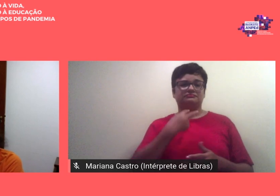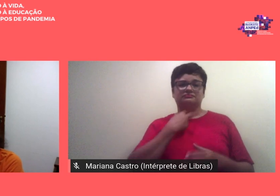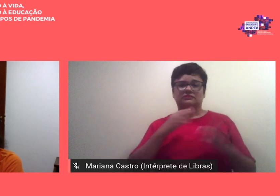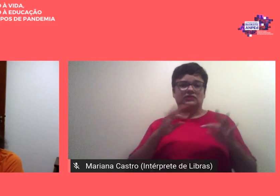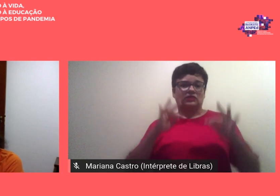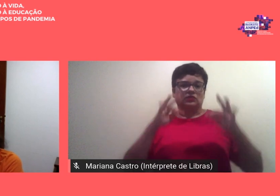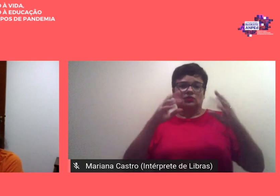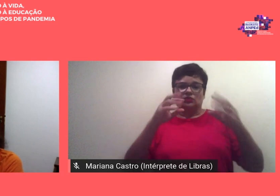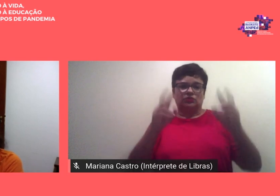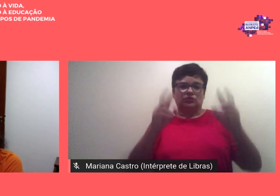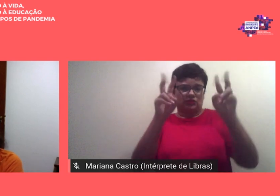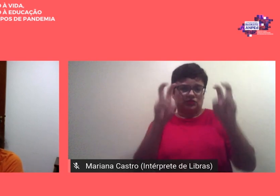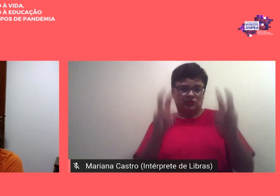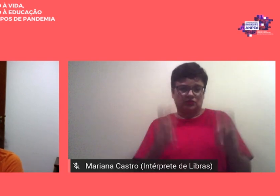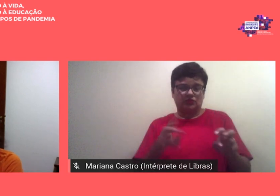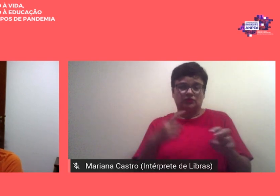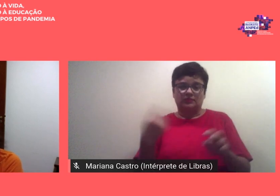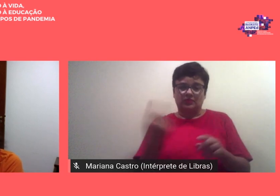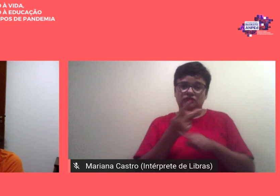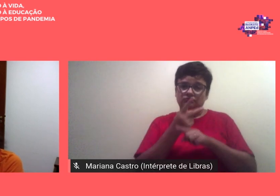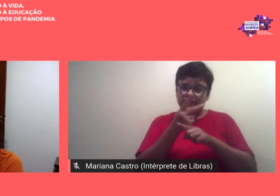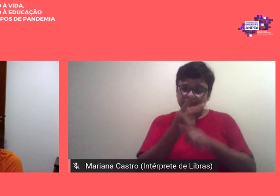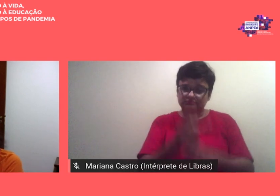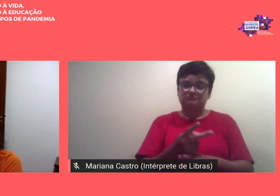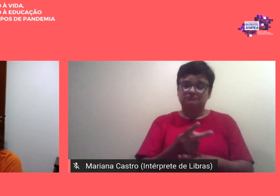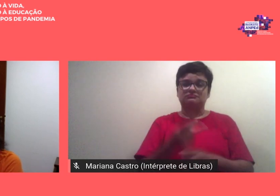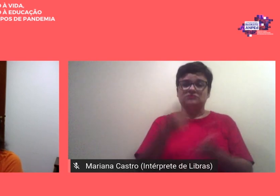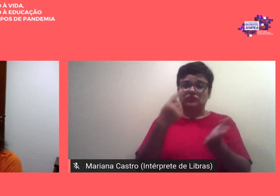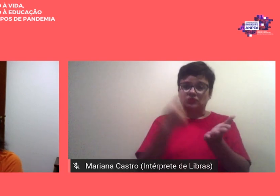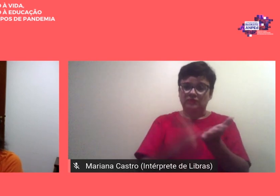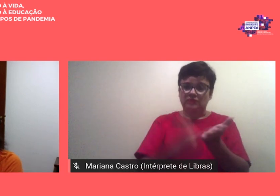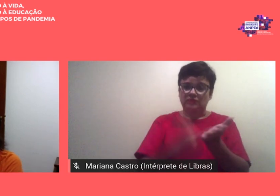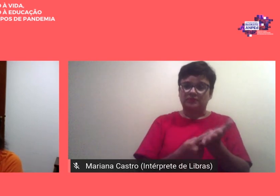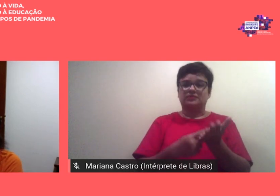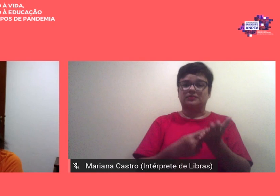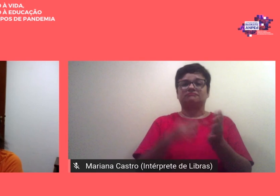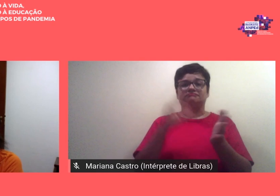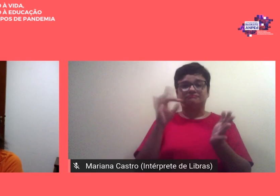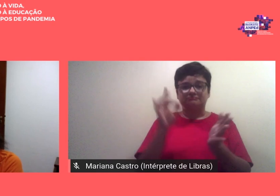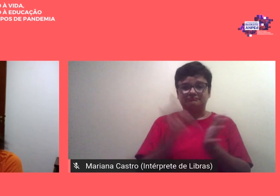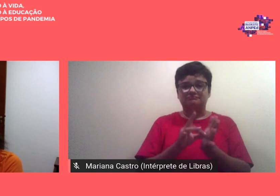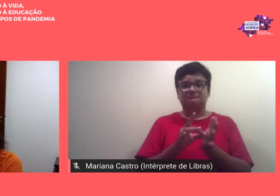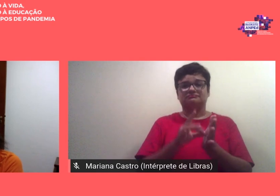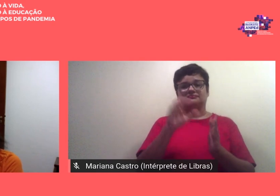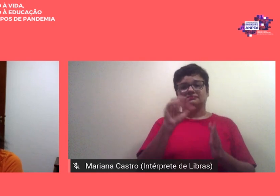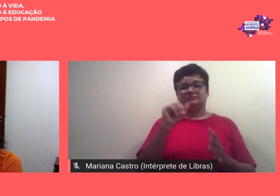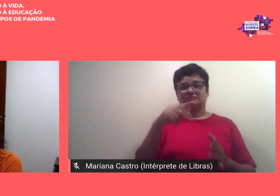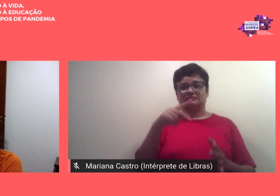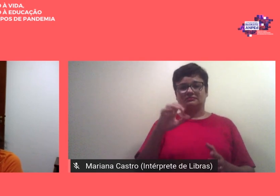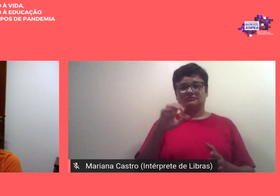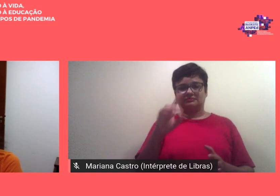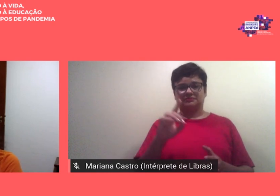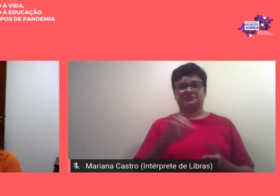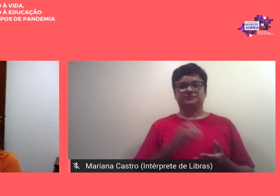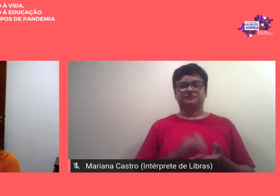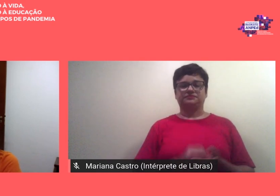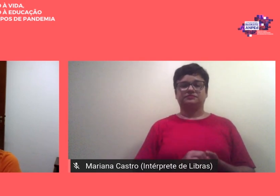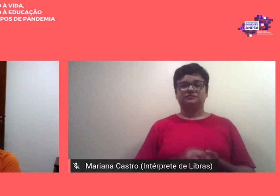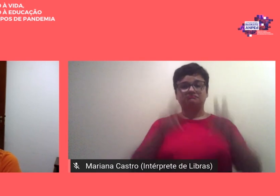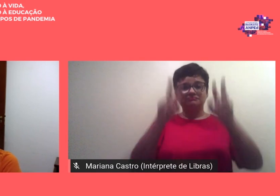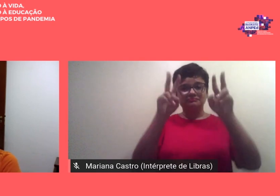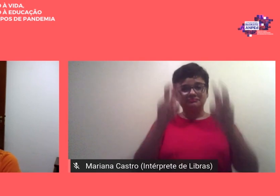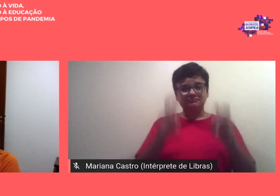temas mas buscamos cumprir com a maior diversidade possível que caracteriza a nossa Amped as mesas garantiram temas